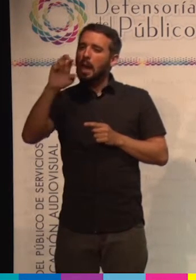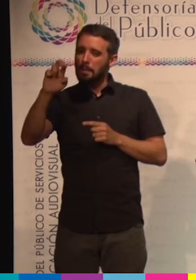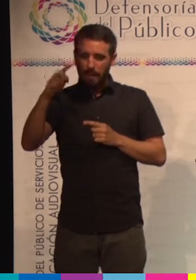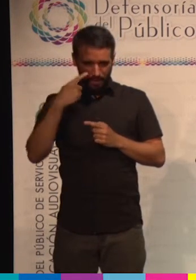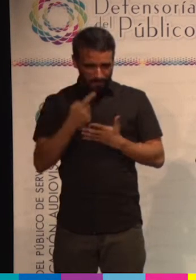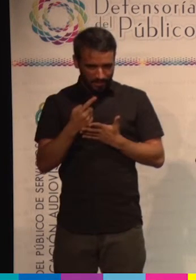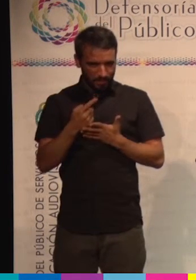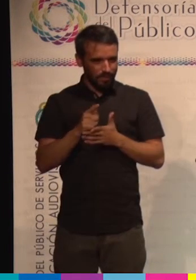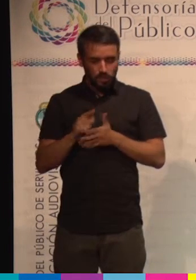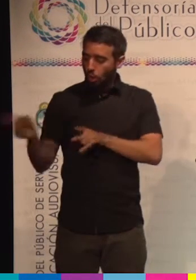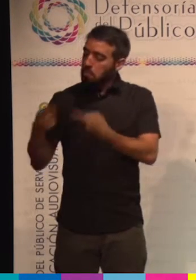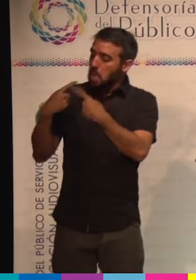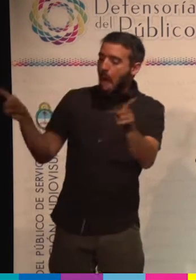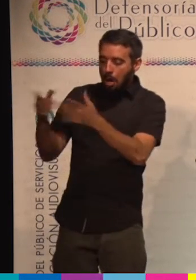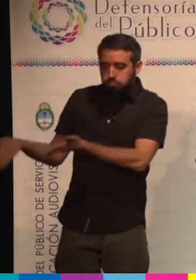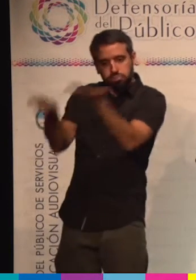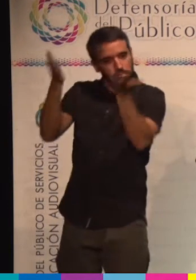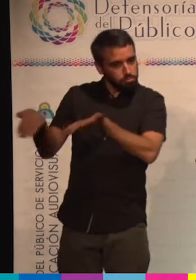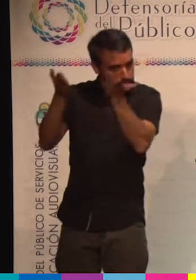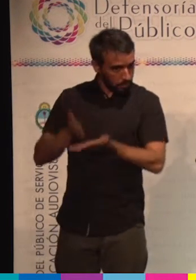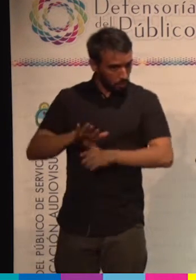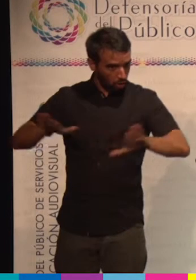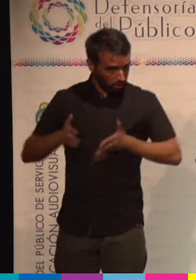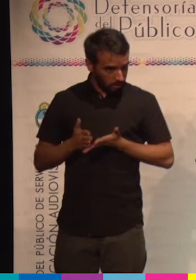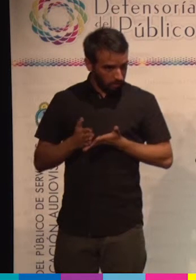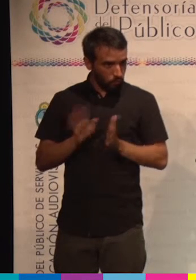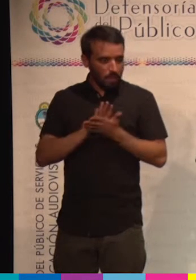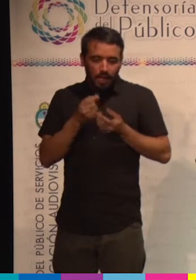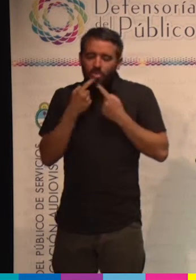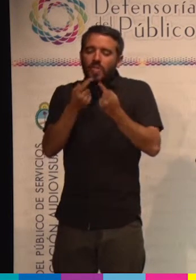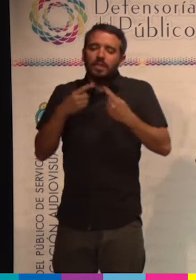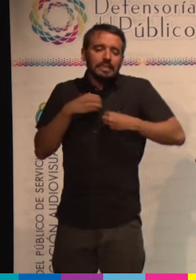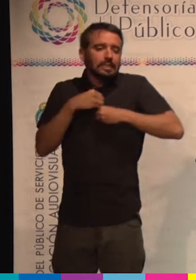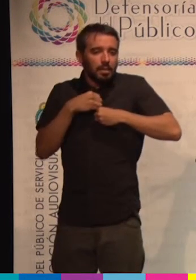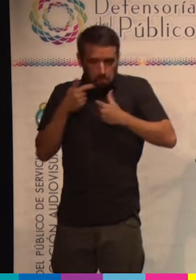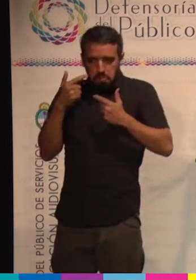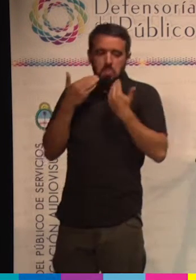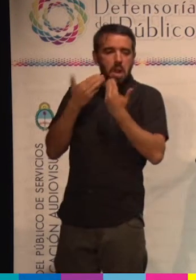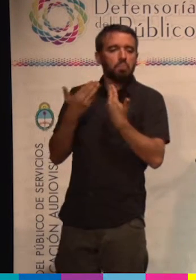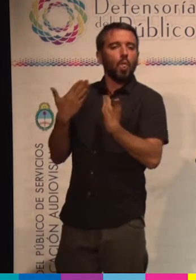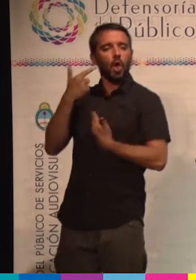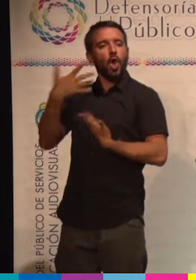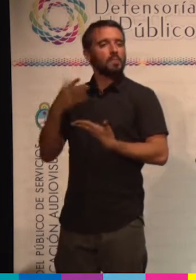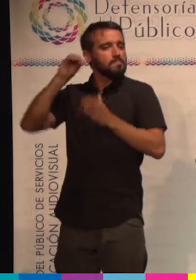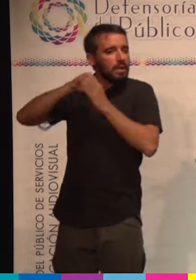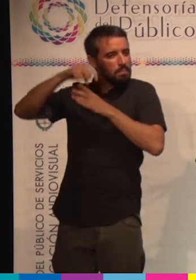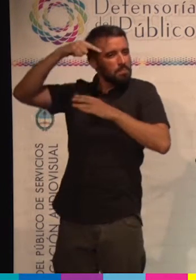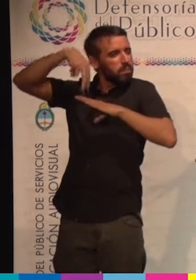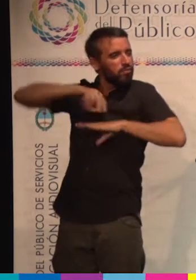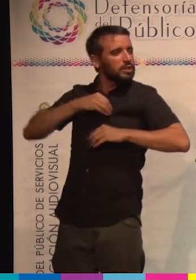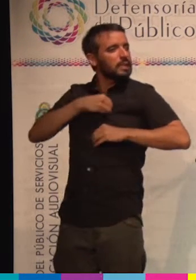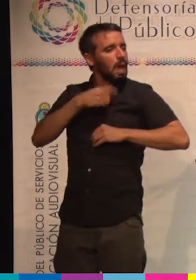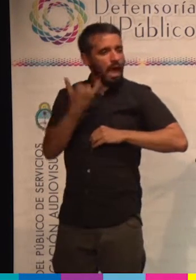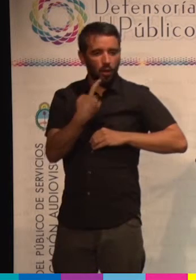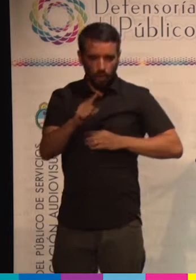he logrado conocerlos a fondo, realmente, porque a pesar de que yo esperaba que iba a salir todo un